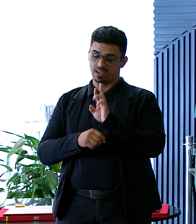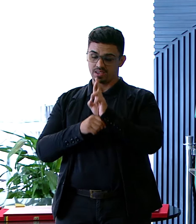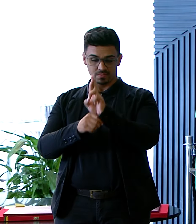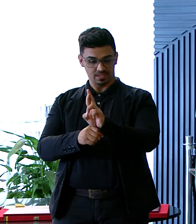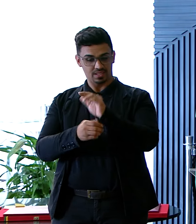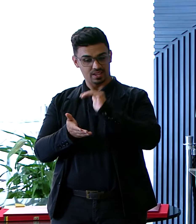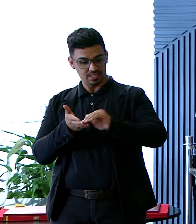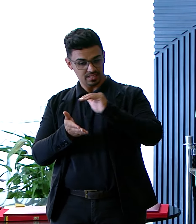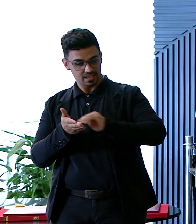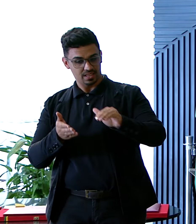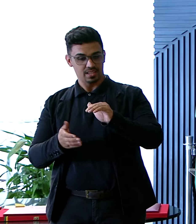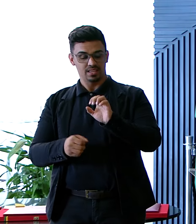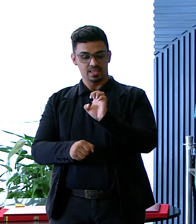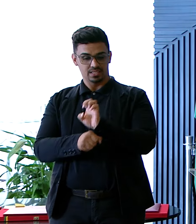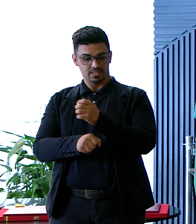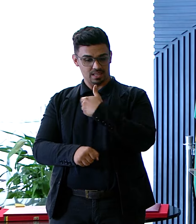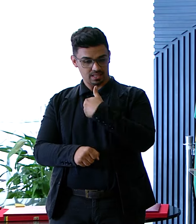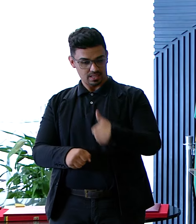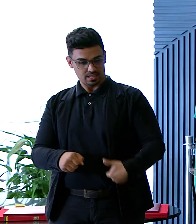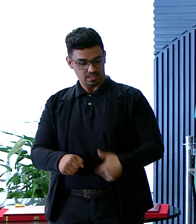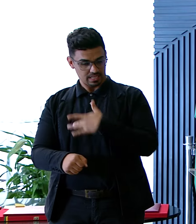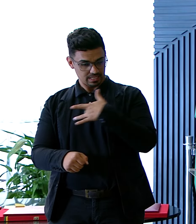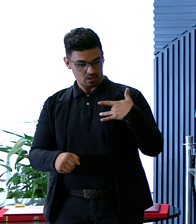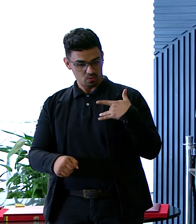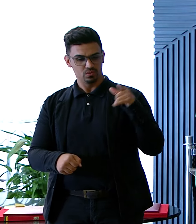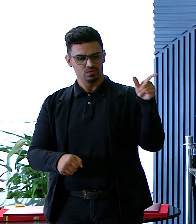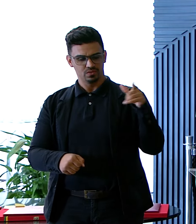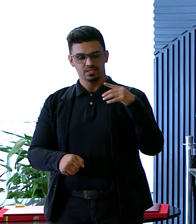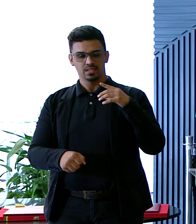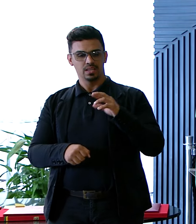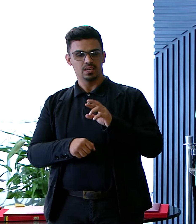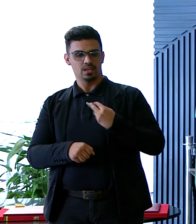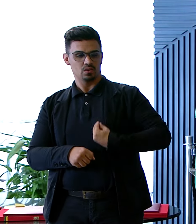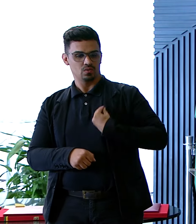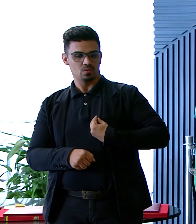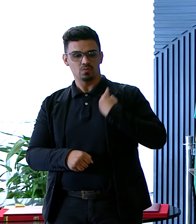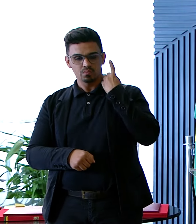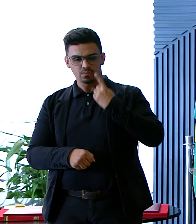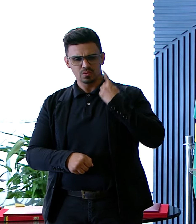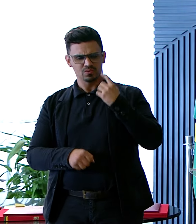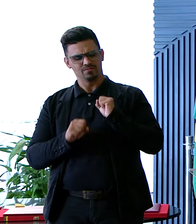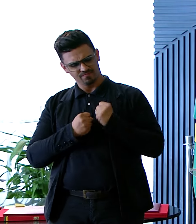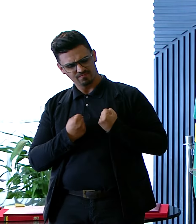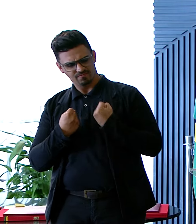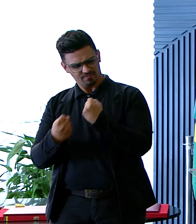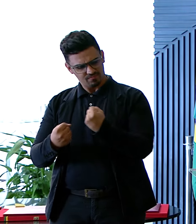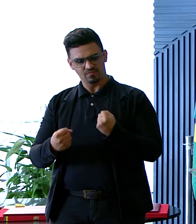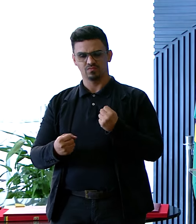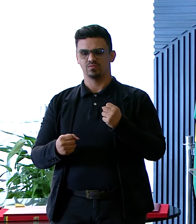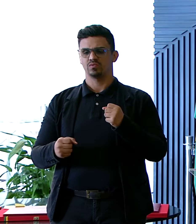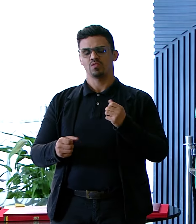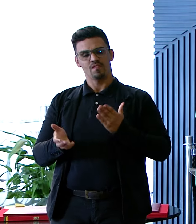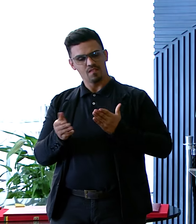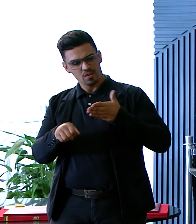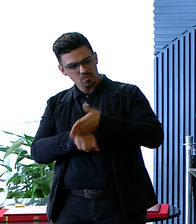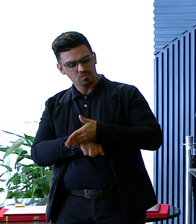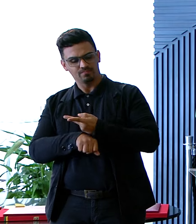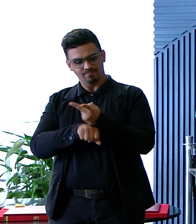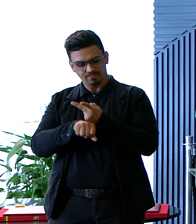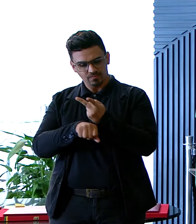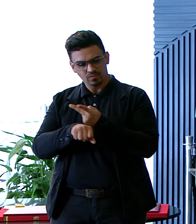De Estado de Saúde Você que como deputado Não mede esforços Rompe Compre a briga Sempre